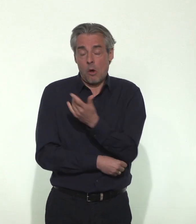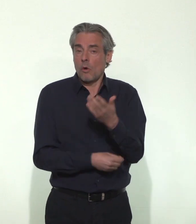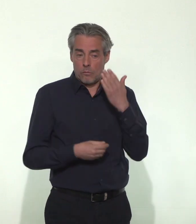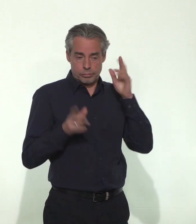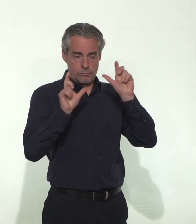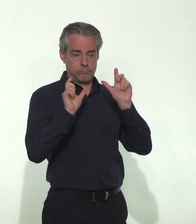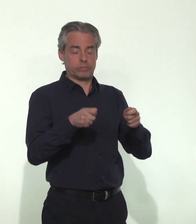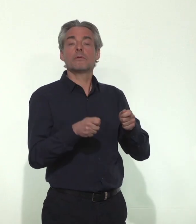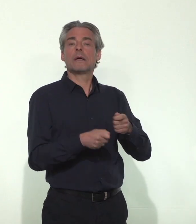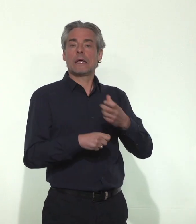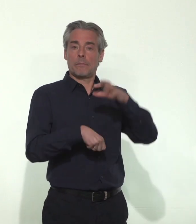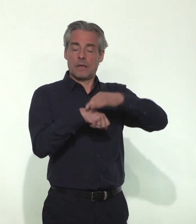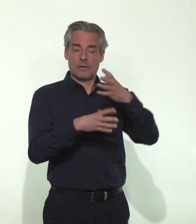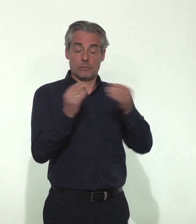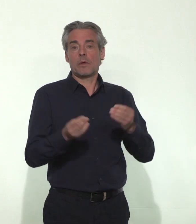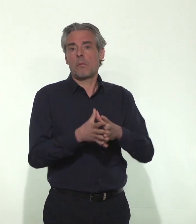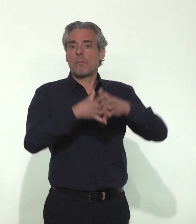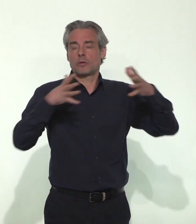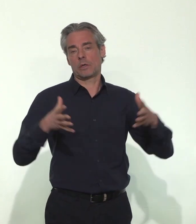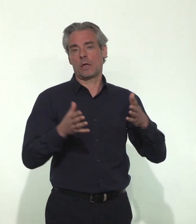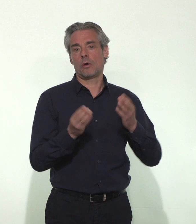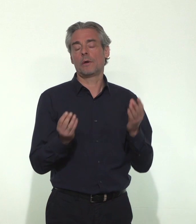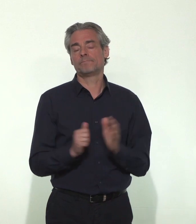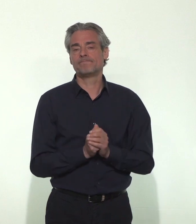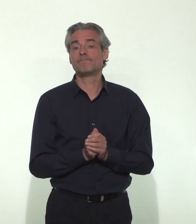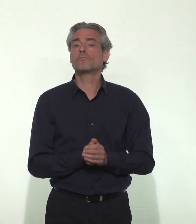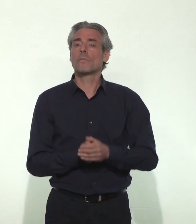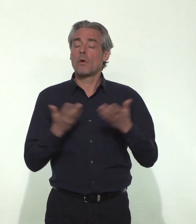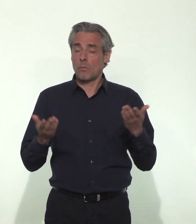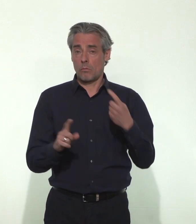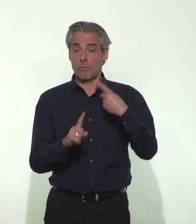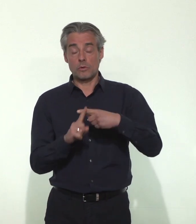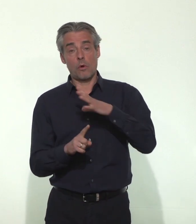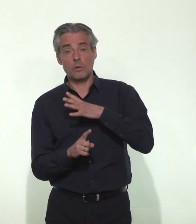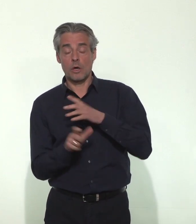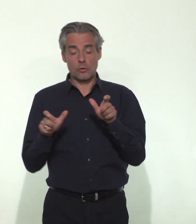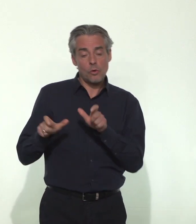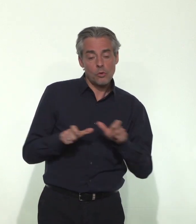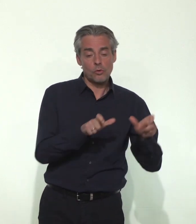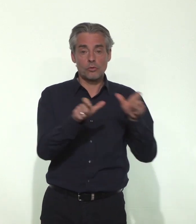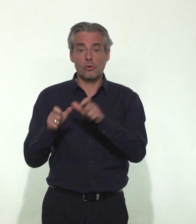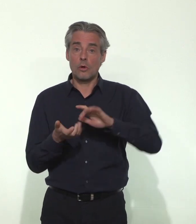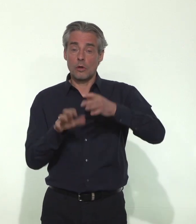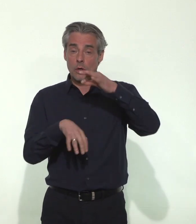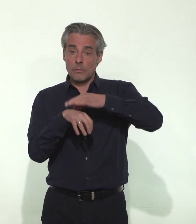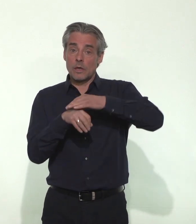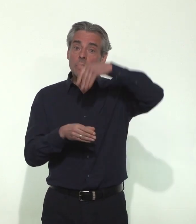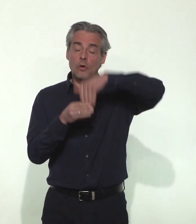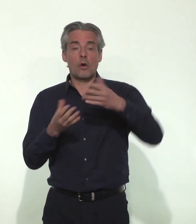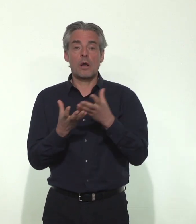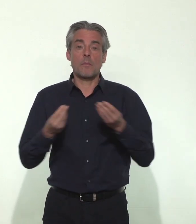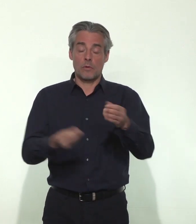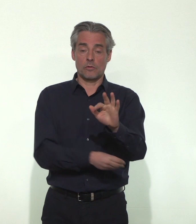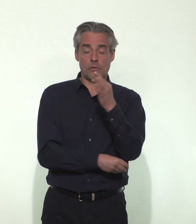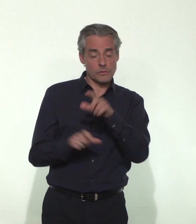guéries et elles sont heureusement très nombreuses. Enfin, vous le savez, nous avons cette surveillance syndromique en population.